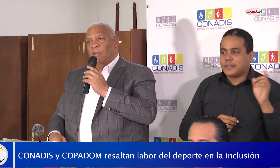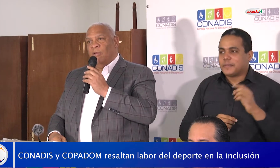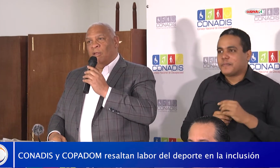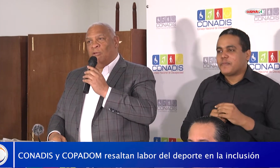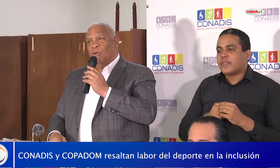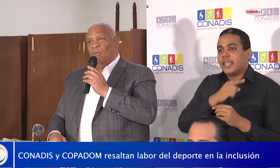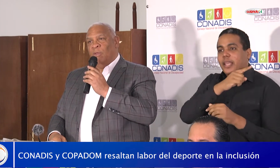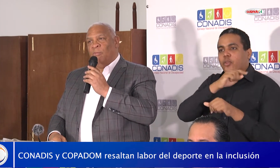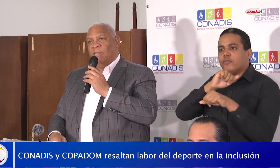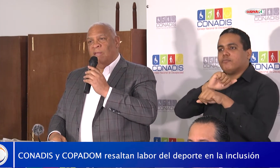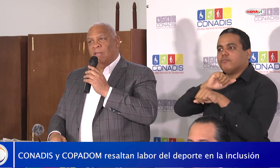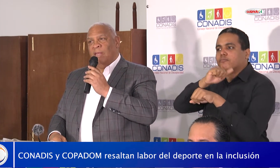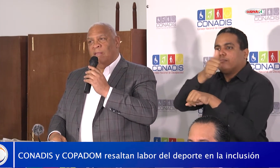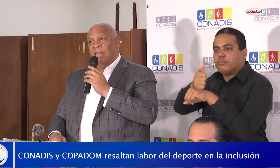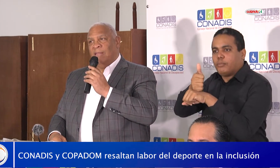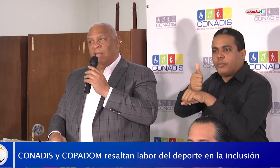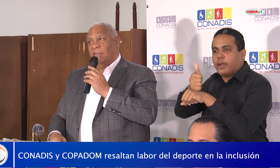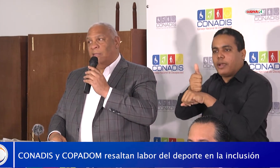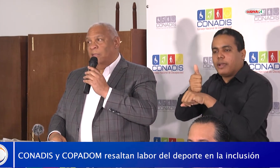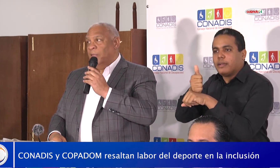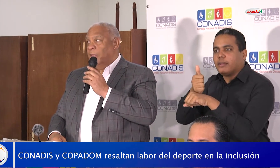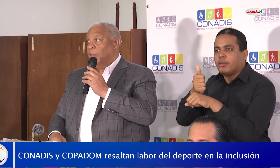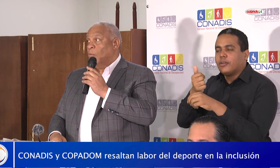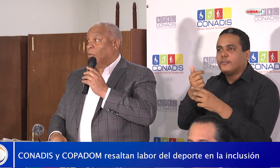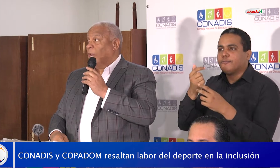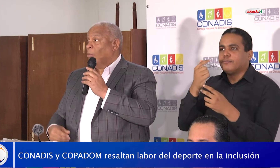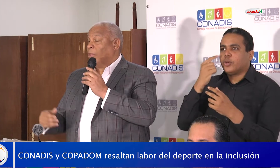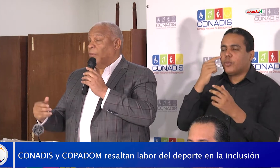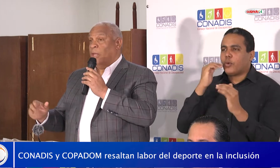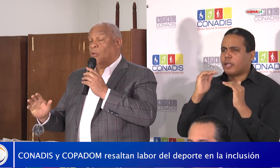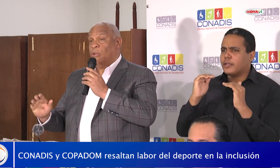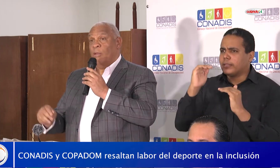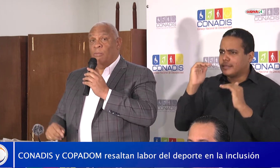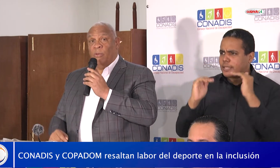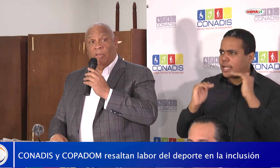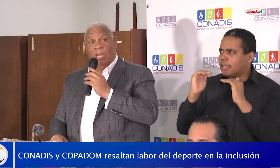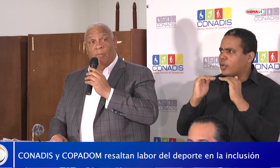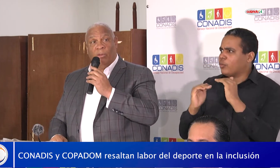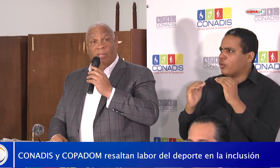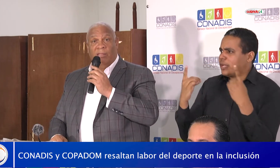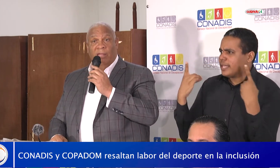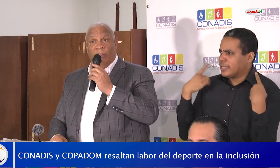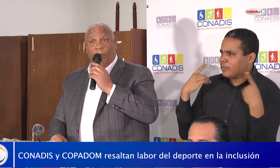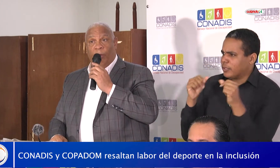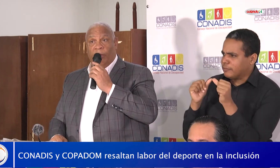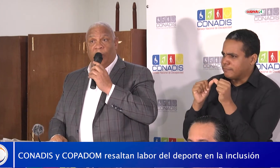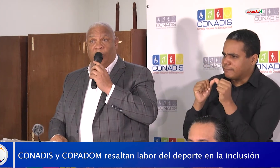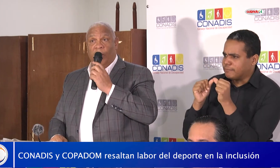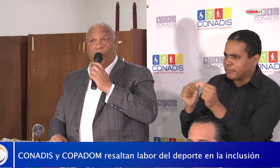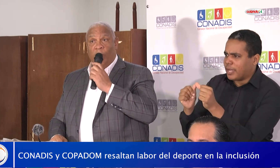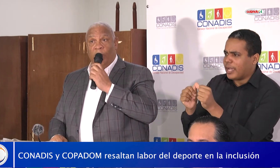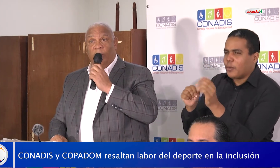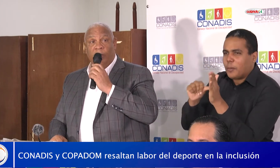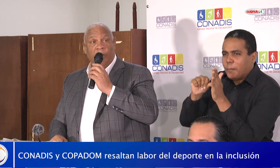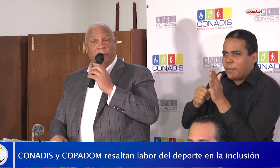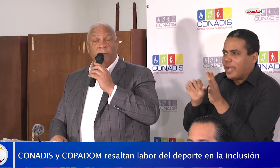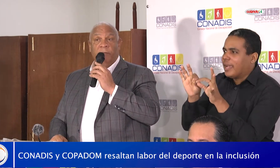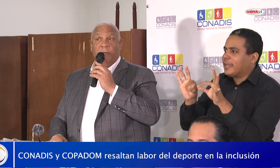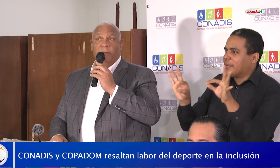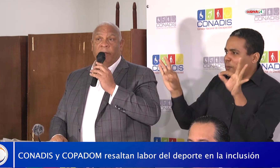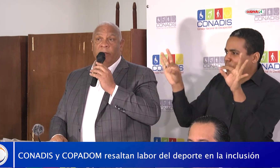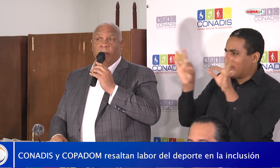que era en eso como una especie de estandarte y demostrado a través de los tiempos, de la importancia del deporte en los seres humanos,